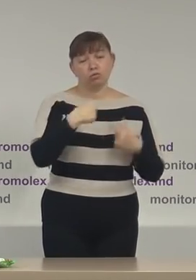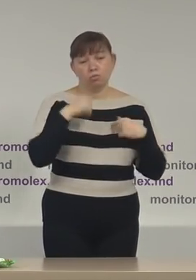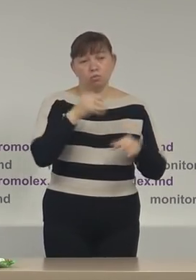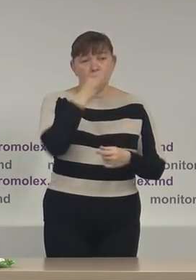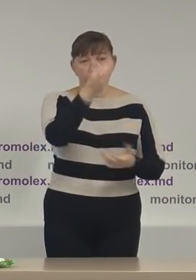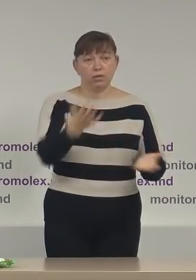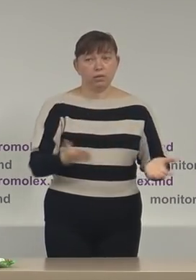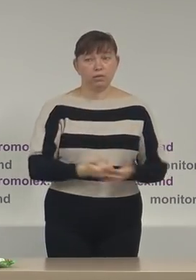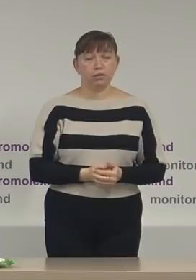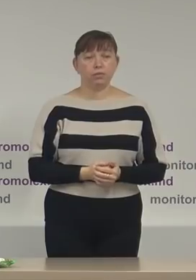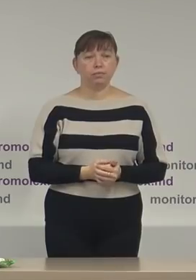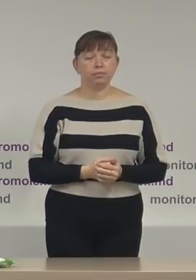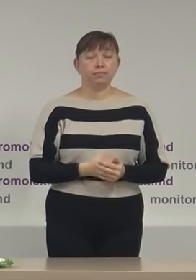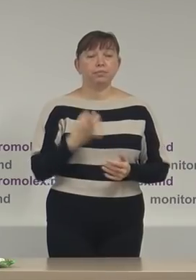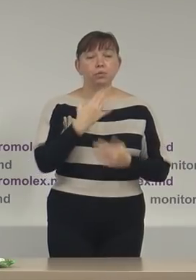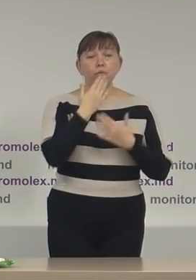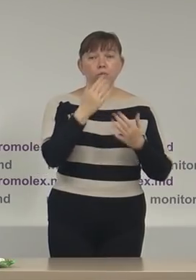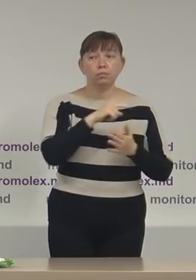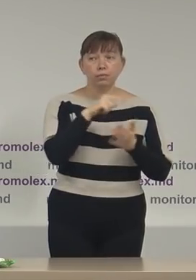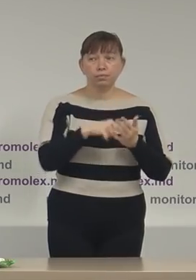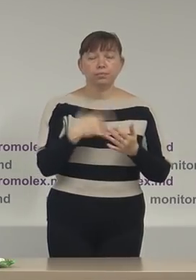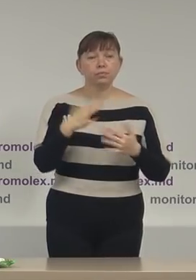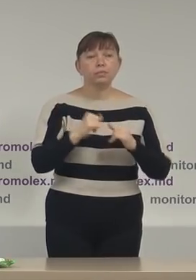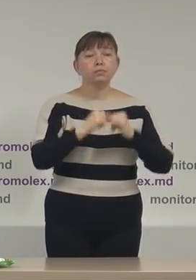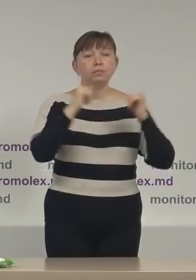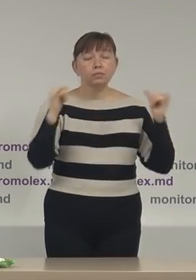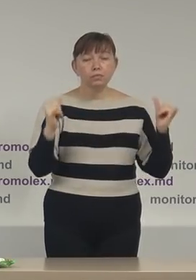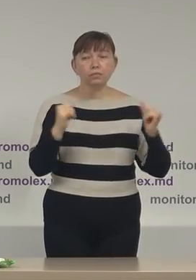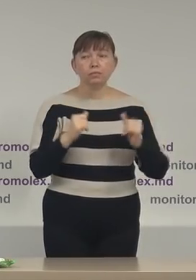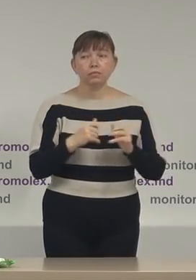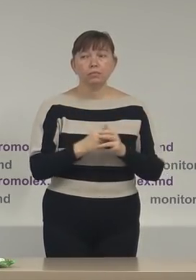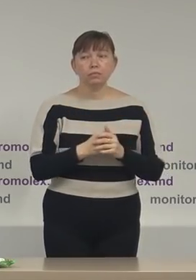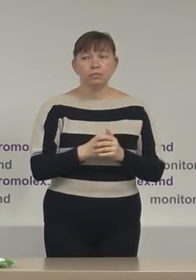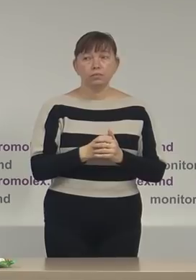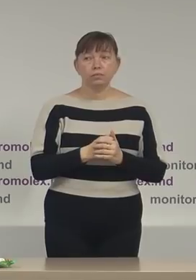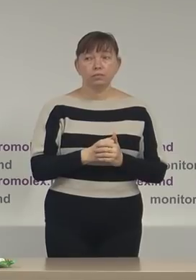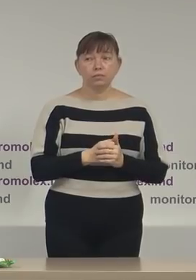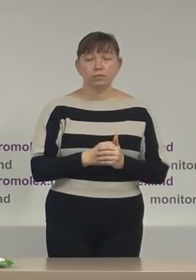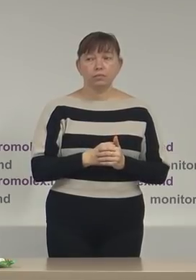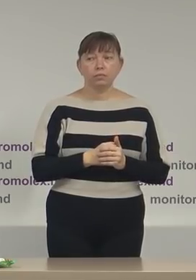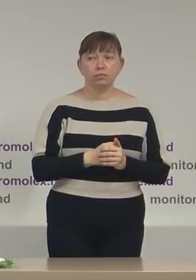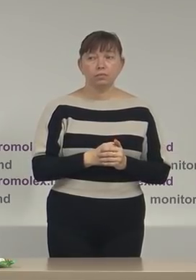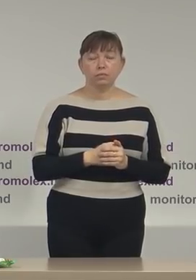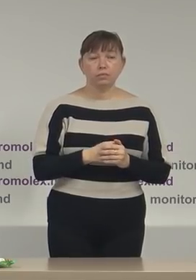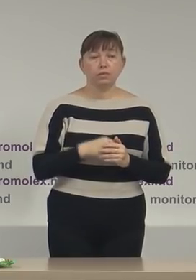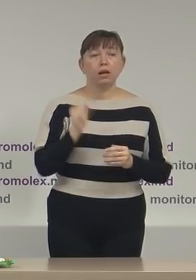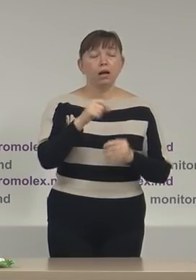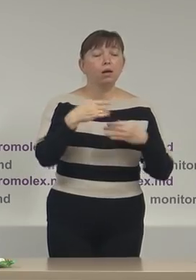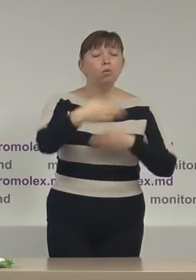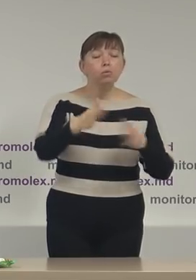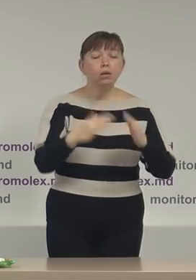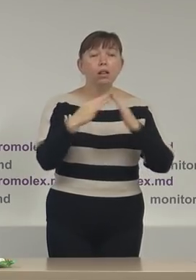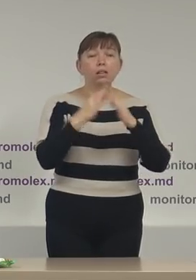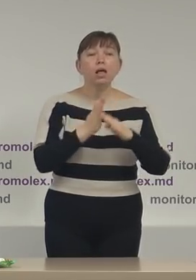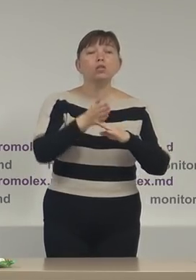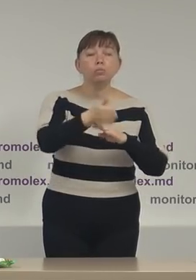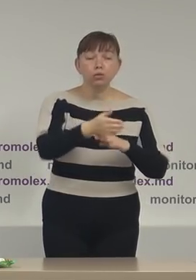eu dar și oamă în ultimă a spus că a crescut numărul de solicitări a urmării de la științii dar această solicitare